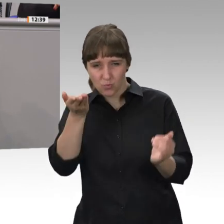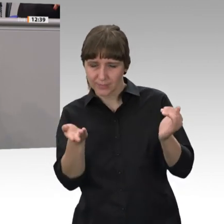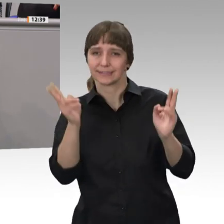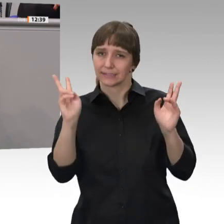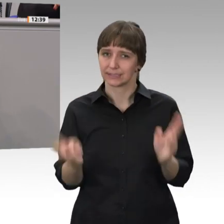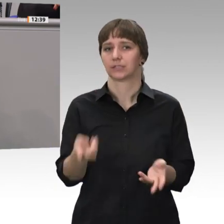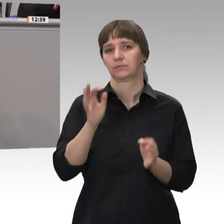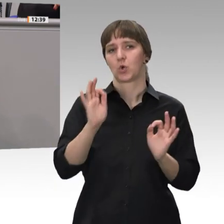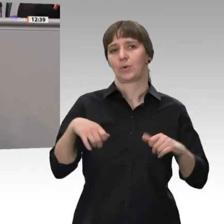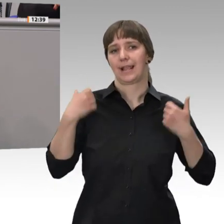Rezept.